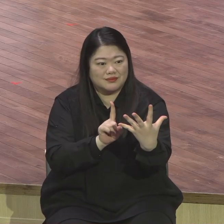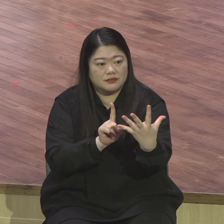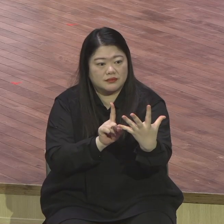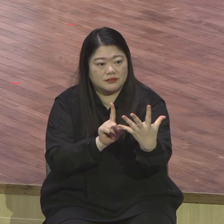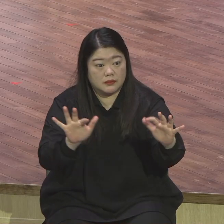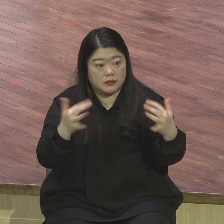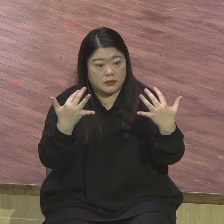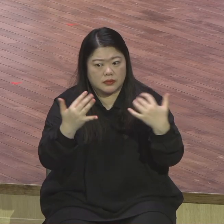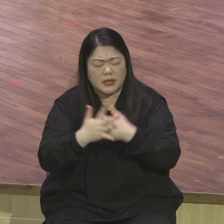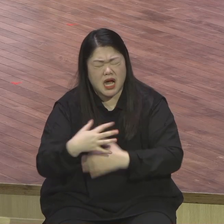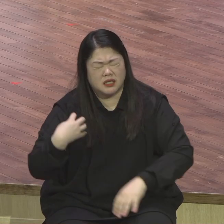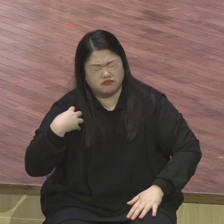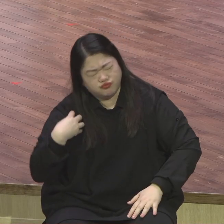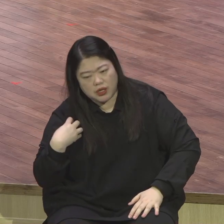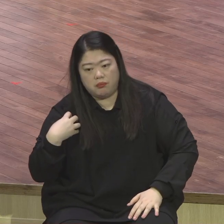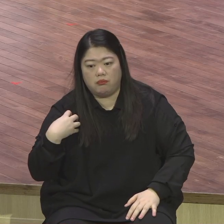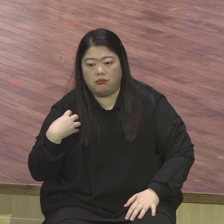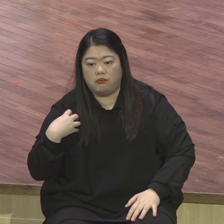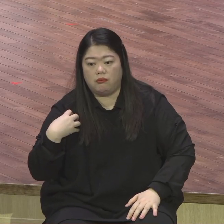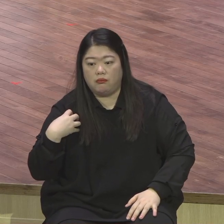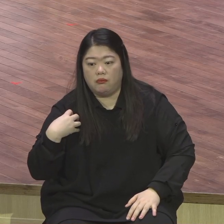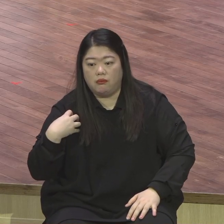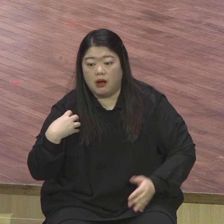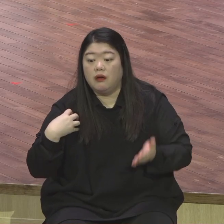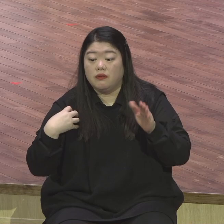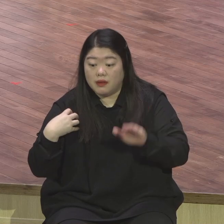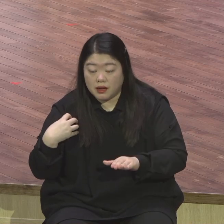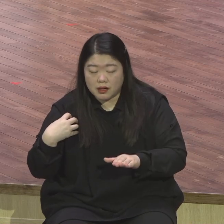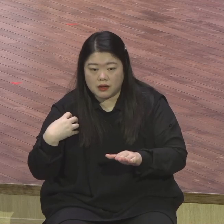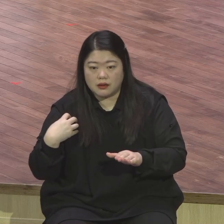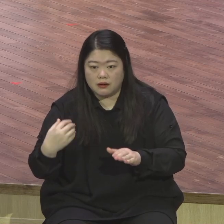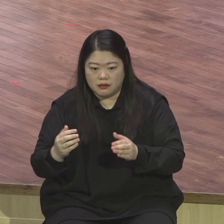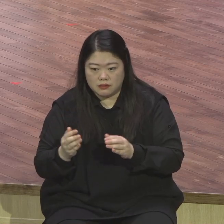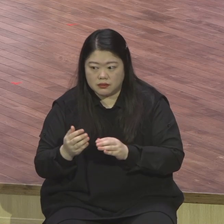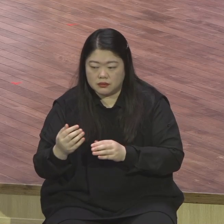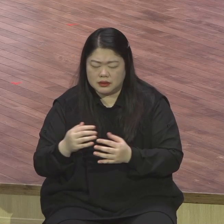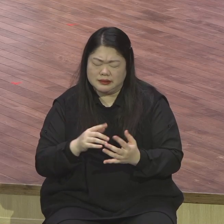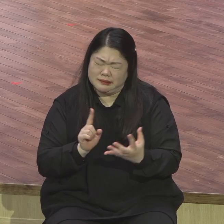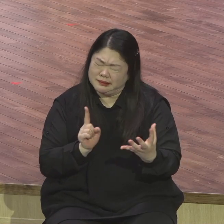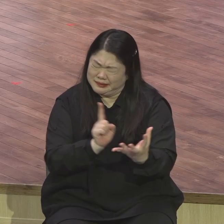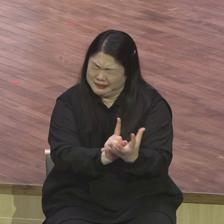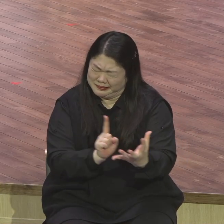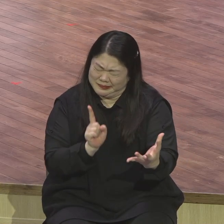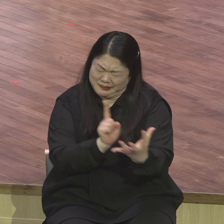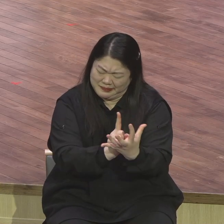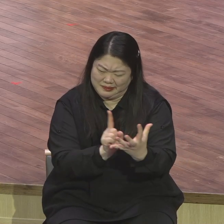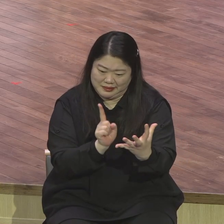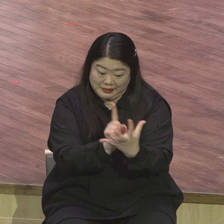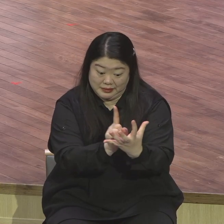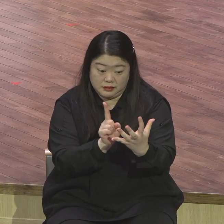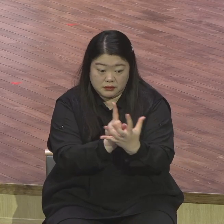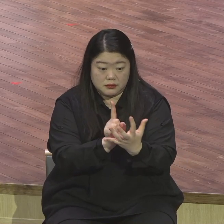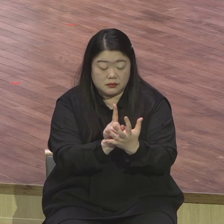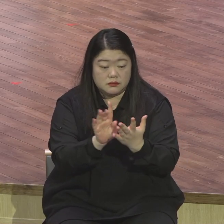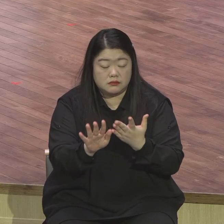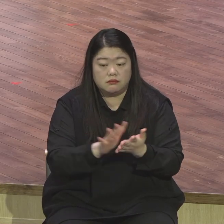우리는 더 나아가서 237나라 이제는 오천 종족 이라고 하는 영적 빈곳을 채우고 문화 이제